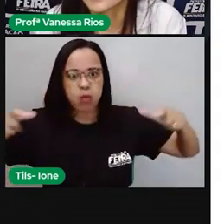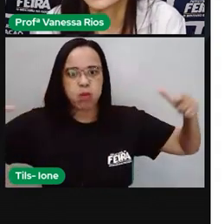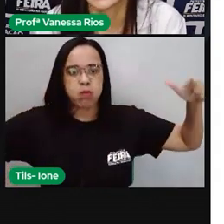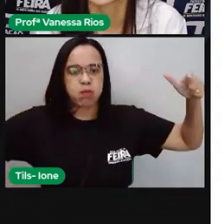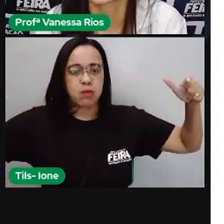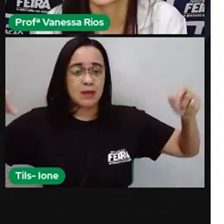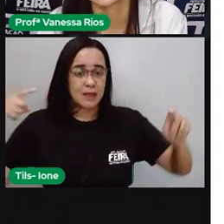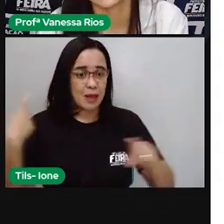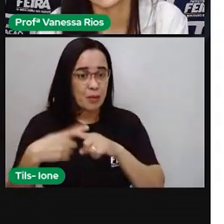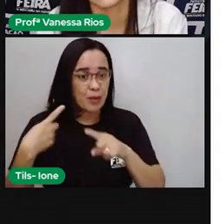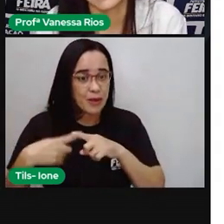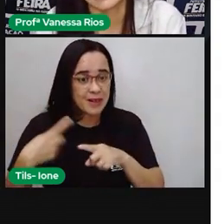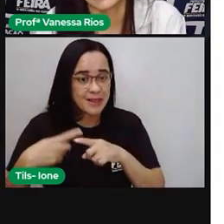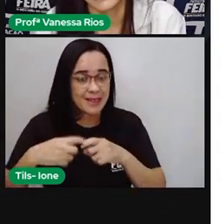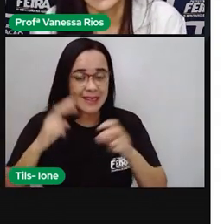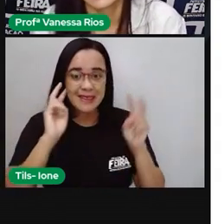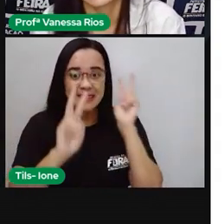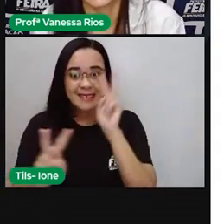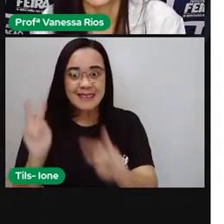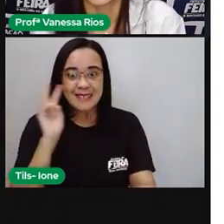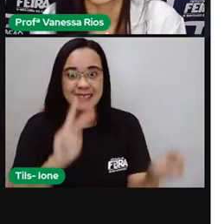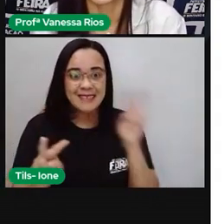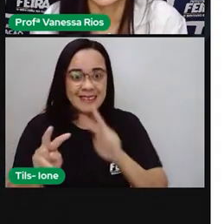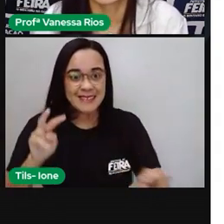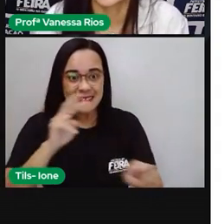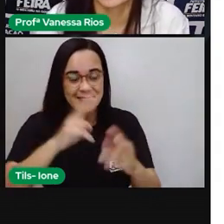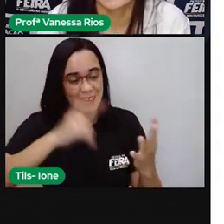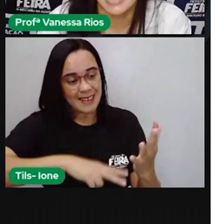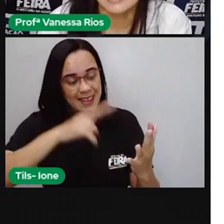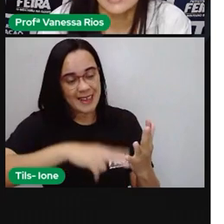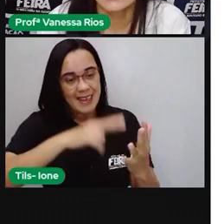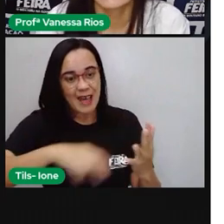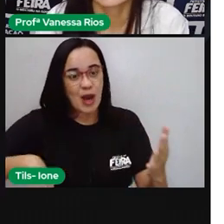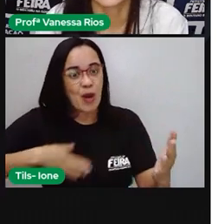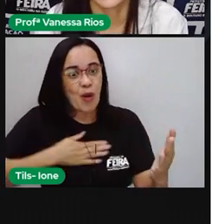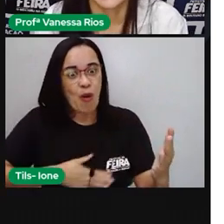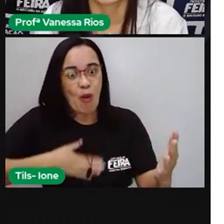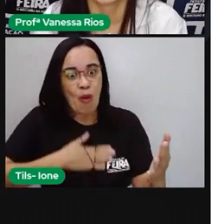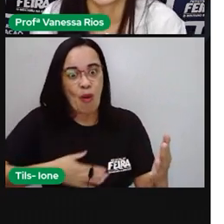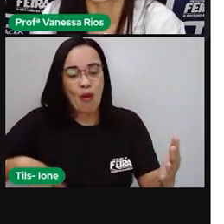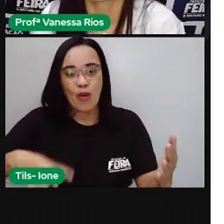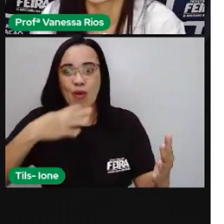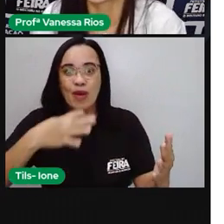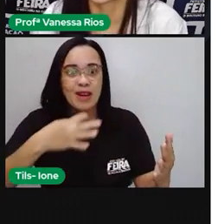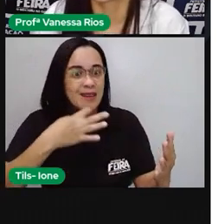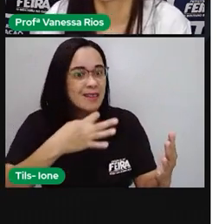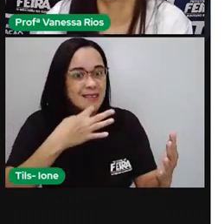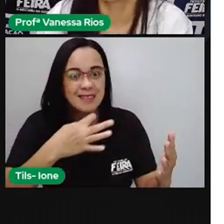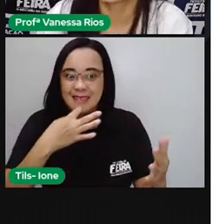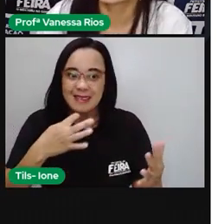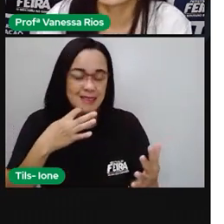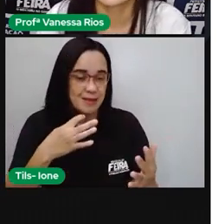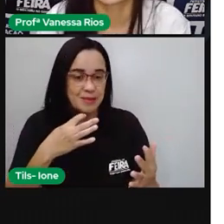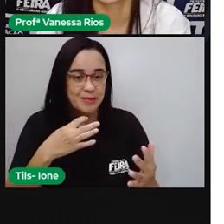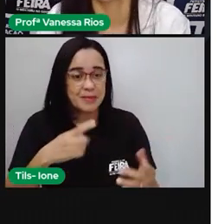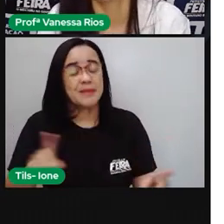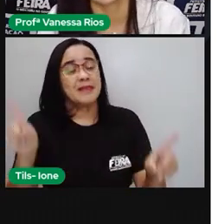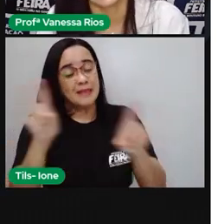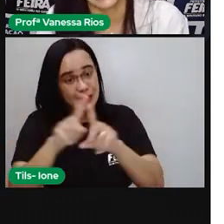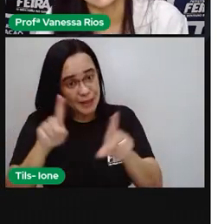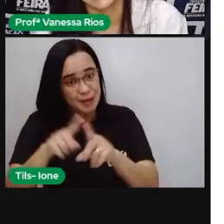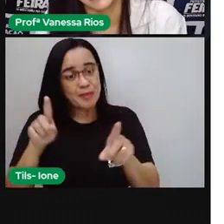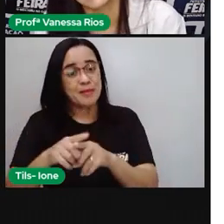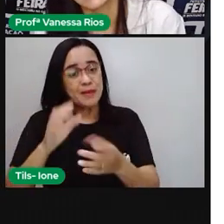proporciona conhecimento. Então, a sua visão sobre os assuntos, a formação da sua opinião, vai se